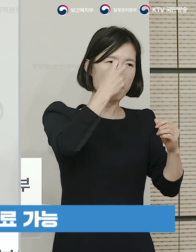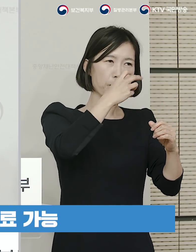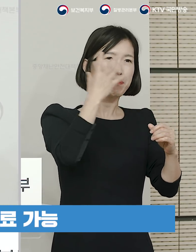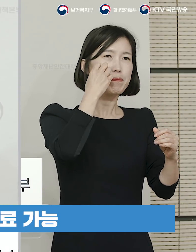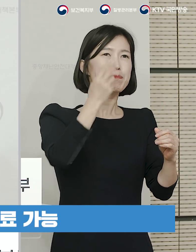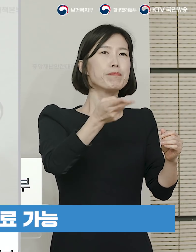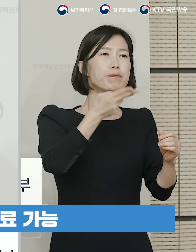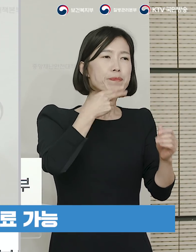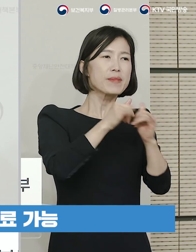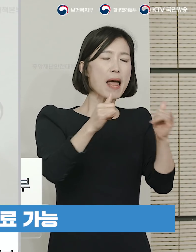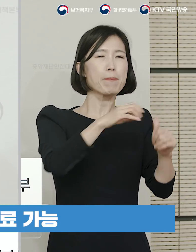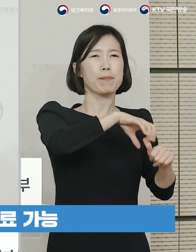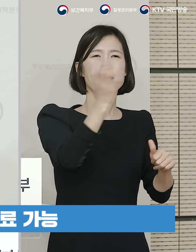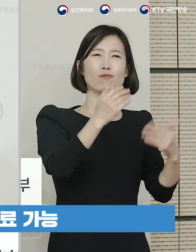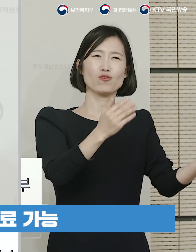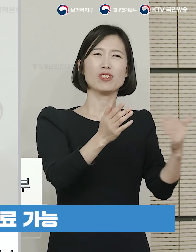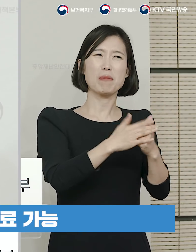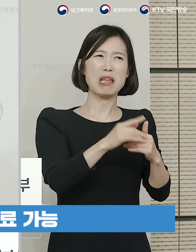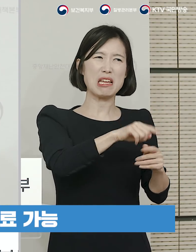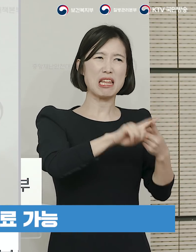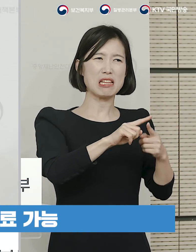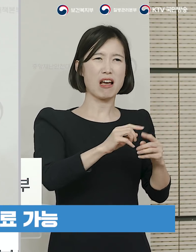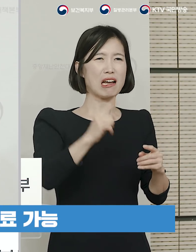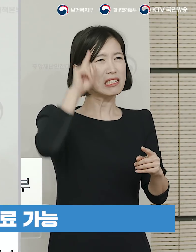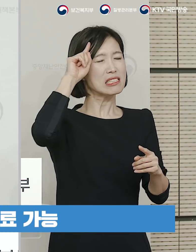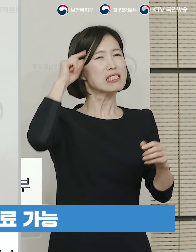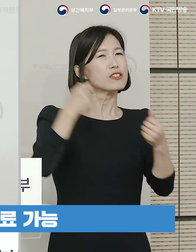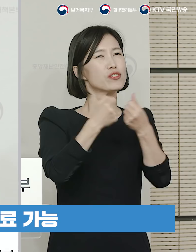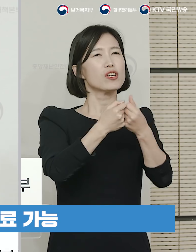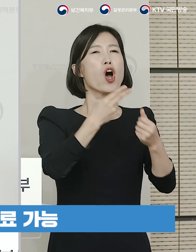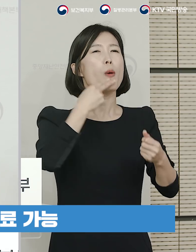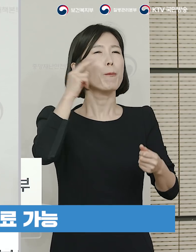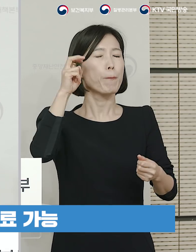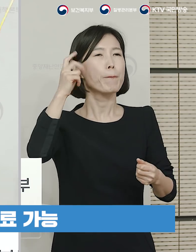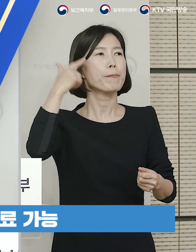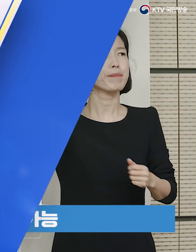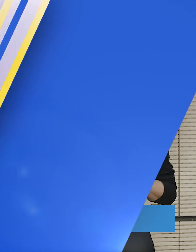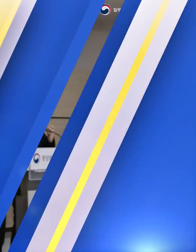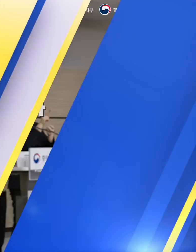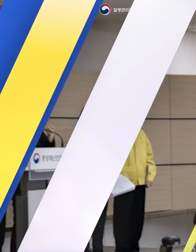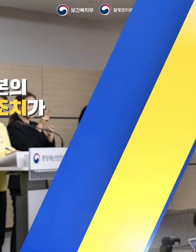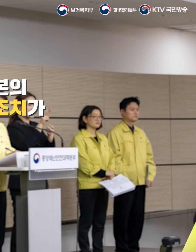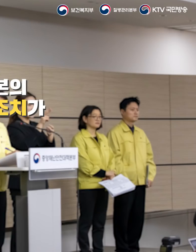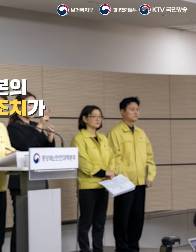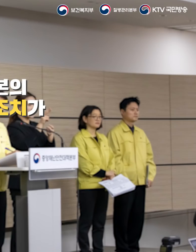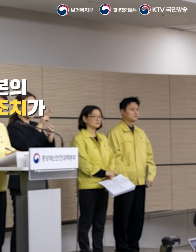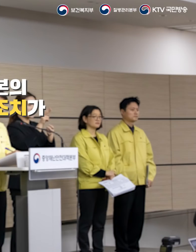현실적으로는 거의 없을 것으로 보고 있다는 점도 아울러 말씀드립니다